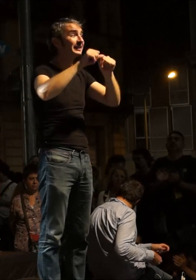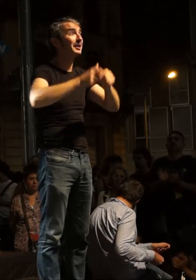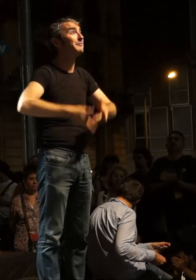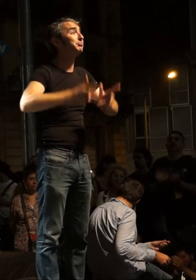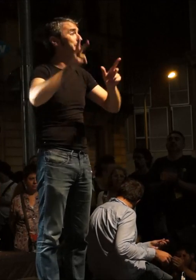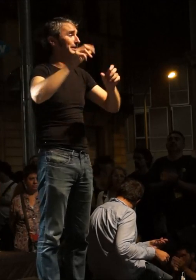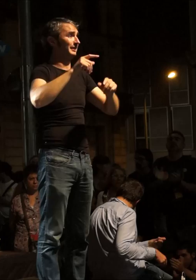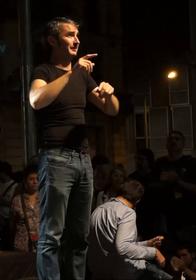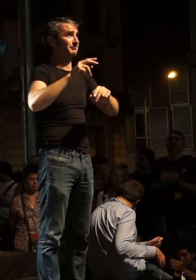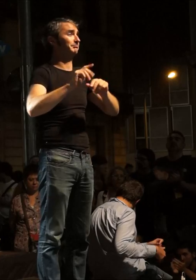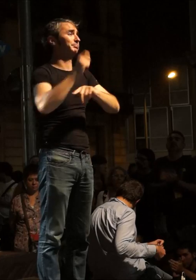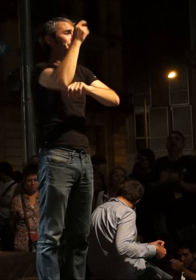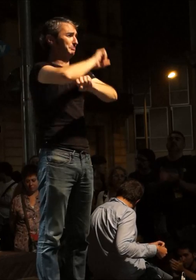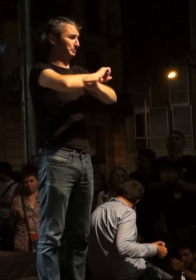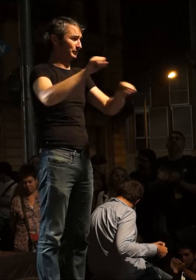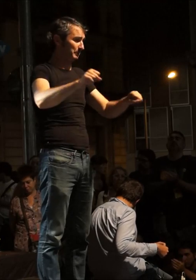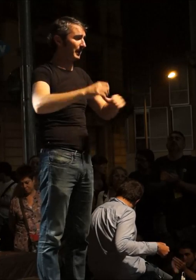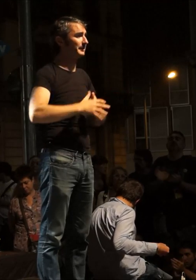tirarà endavant.